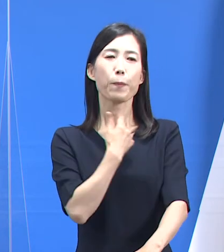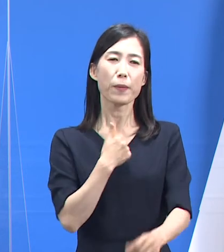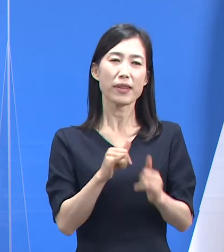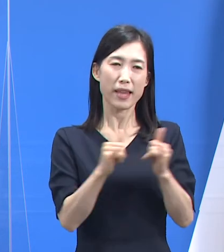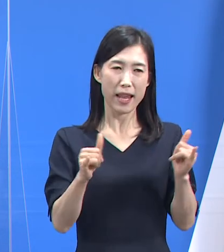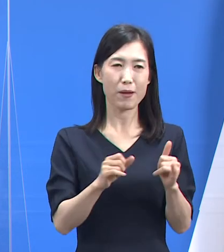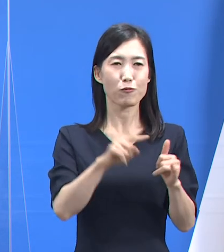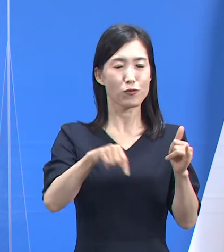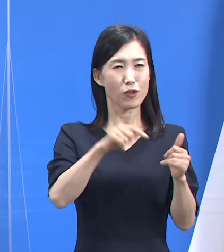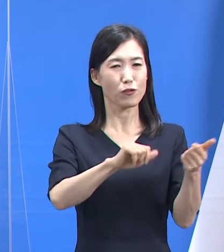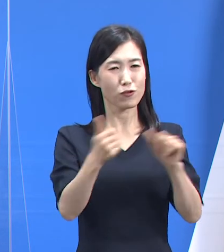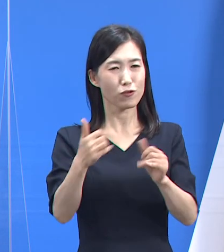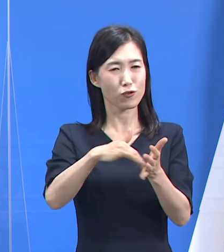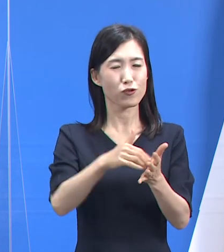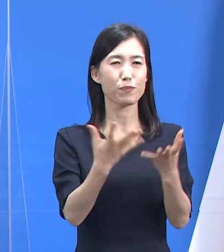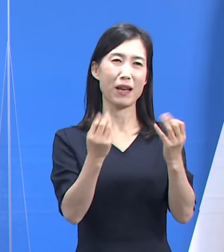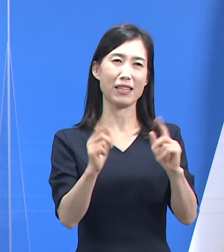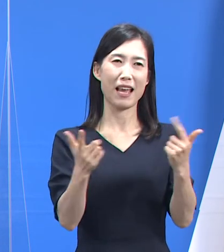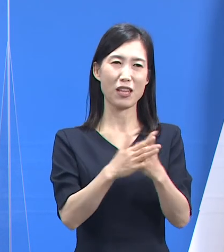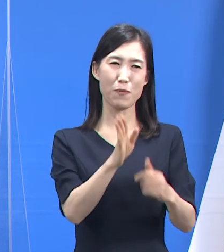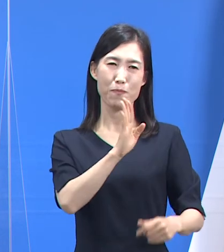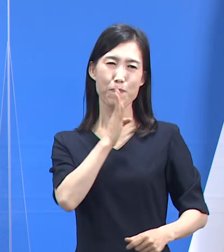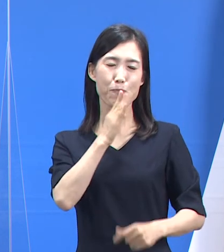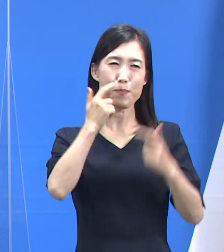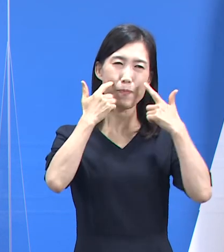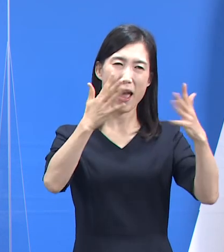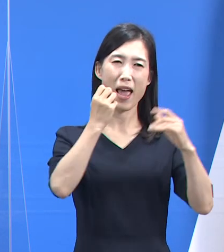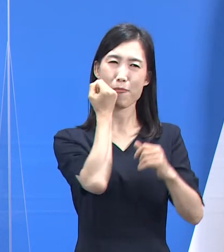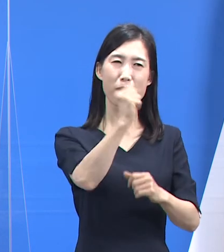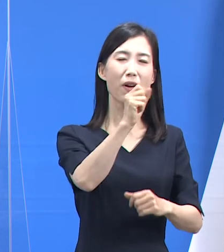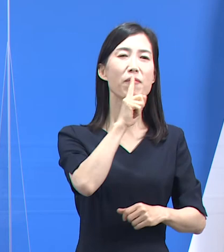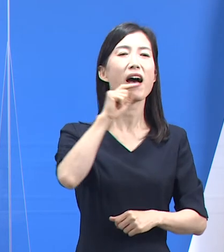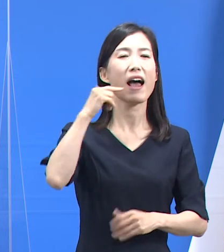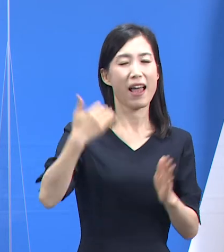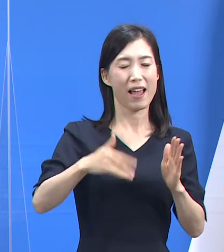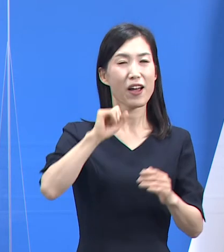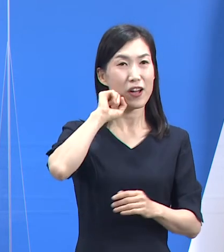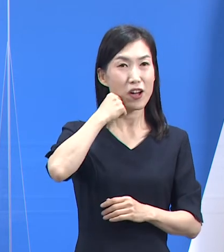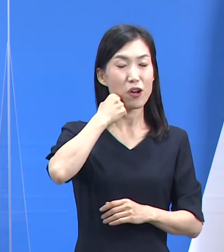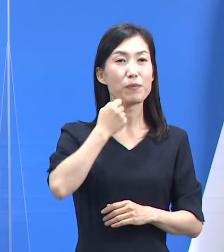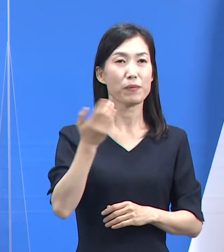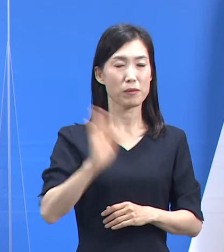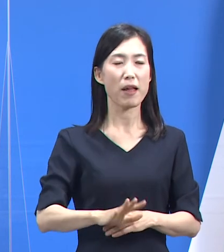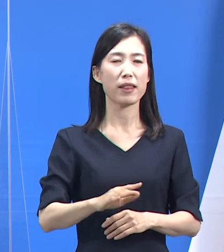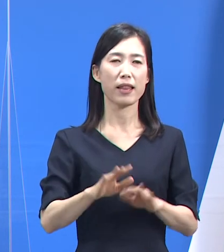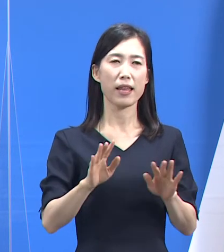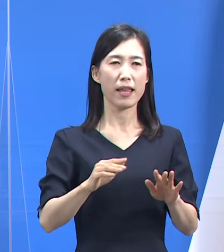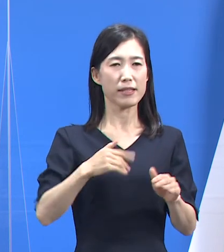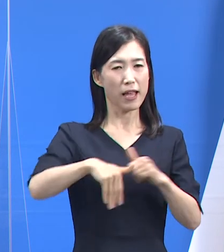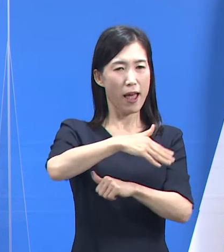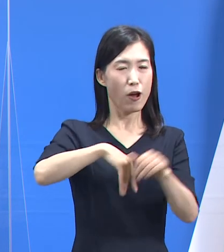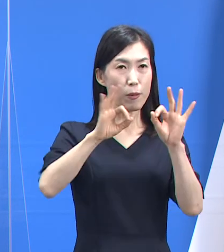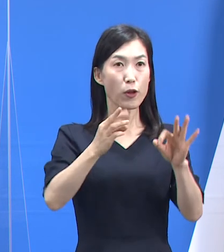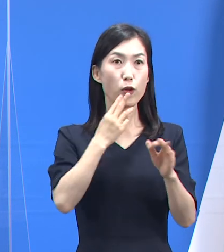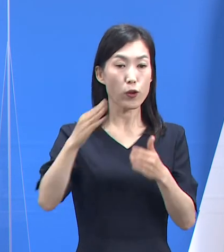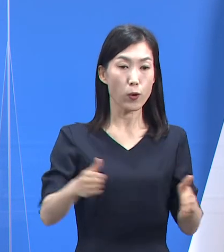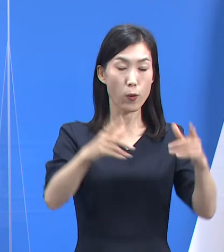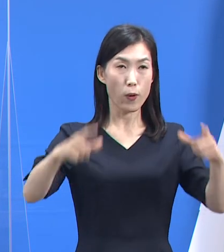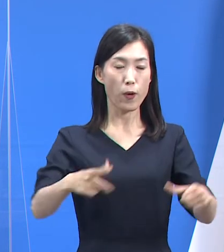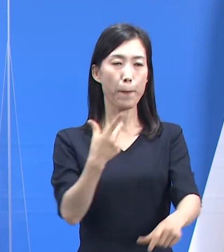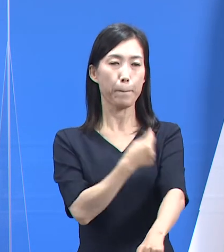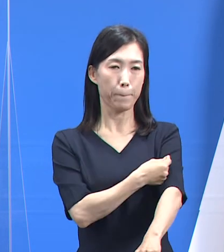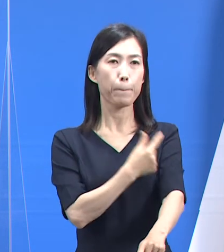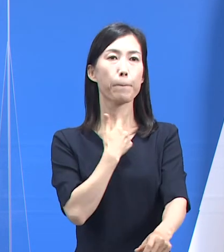백신 접종 후 면역력이 형성된 이후에 코로나19에 감염되고 사망한 사람은 아직 도내에서 보고되지